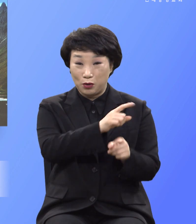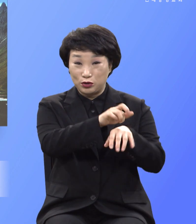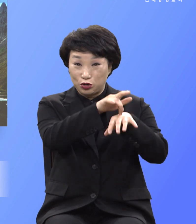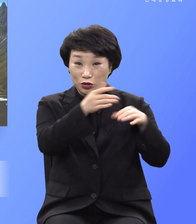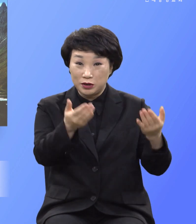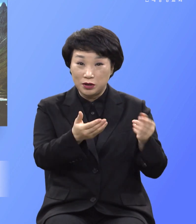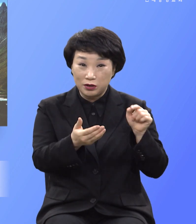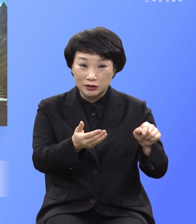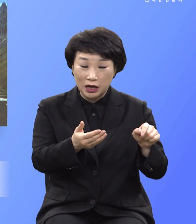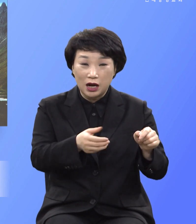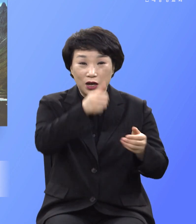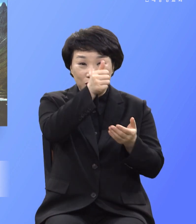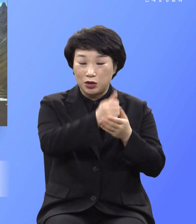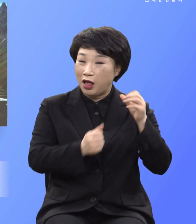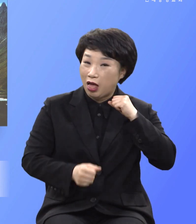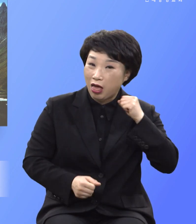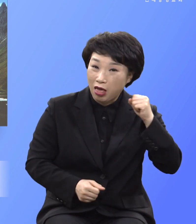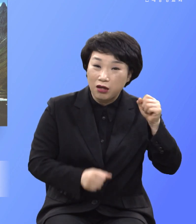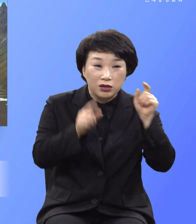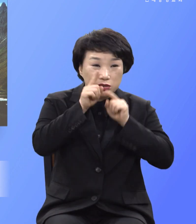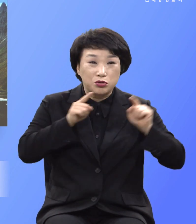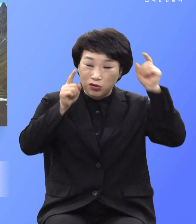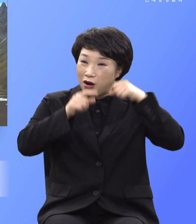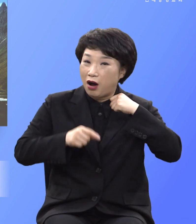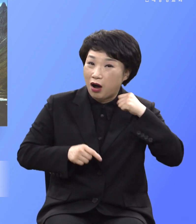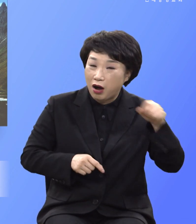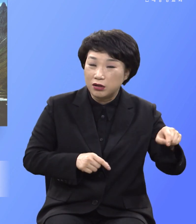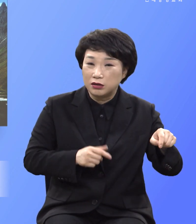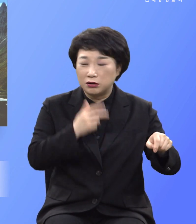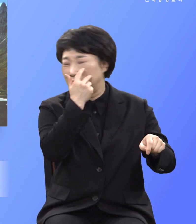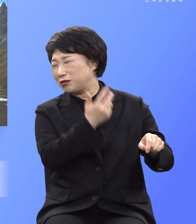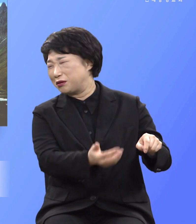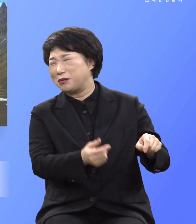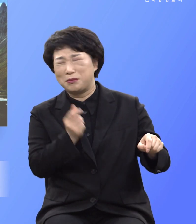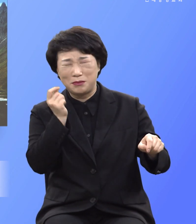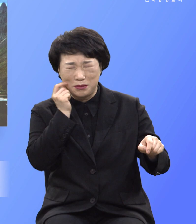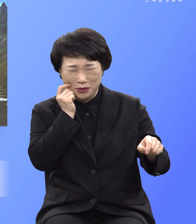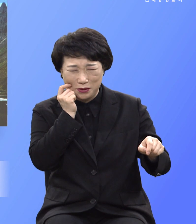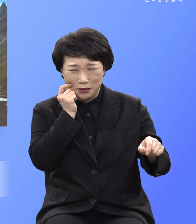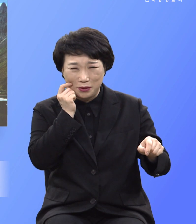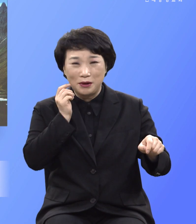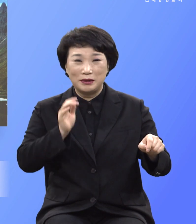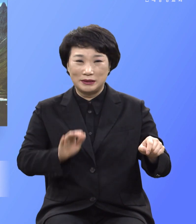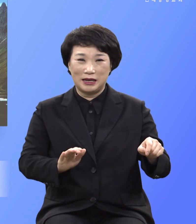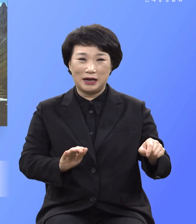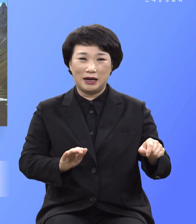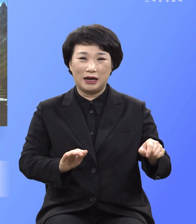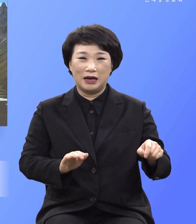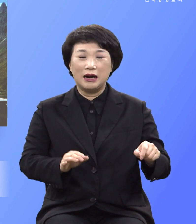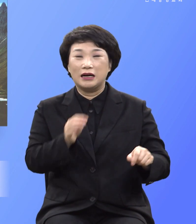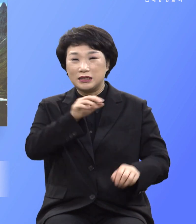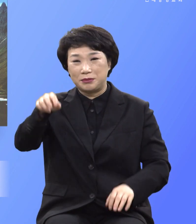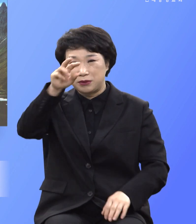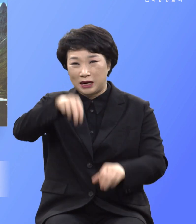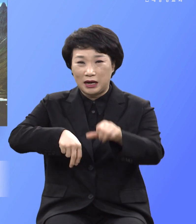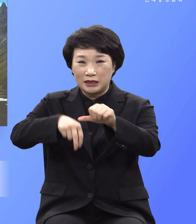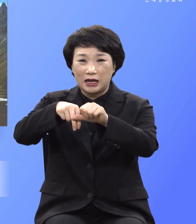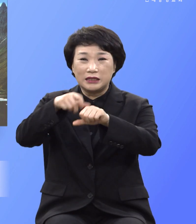귀신 죄에 이끌려 지옥으로 끌려가도록 두 곡만 볼 수 없기에 십자가에서 살찝고